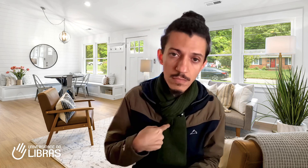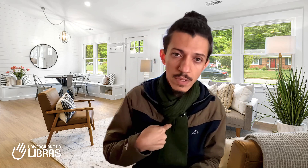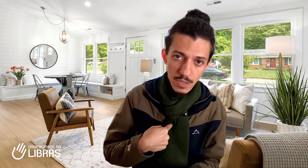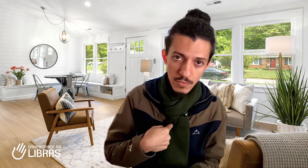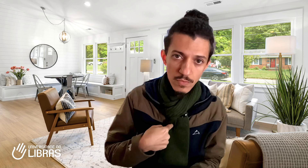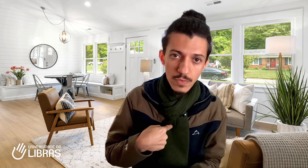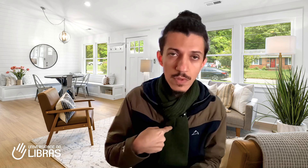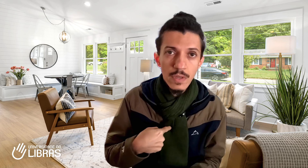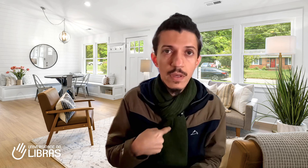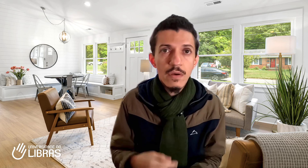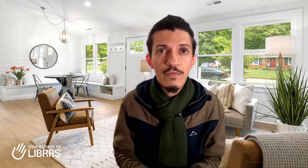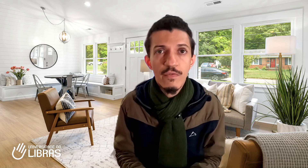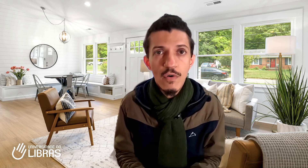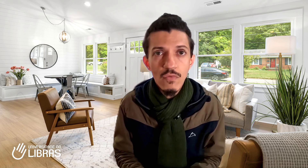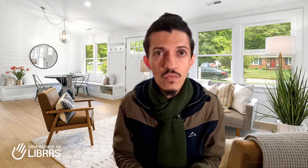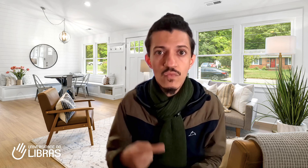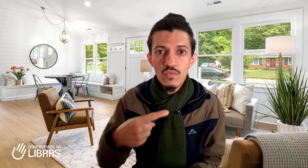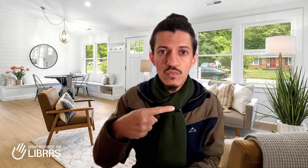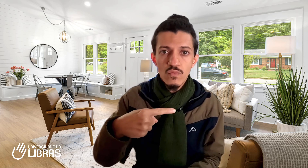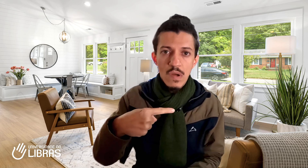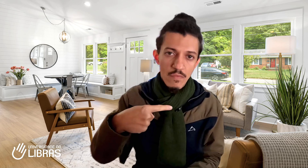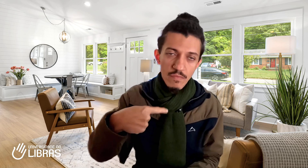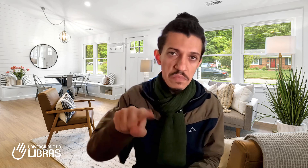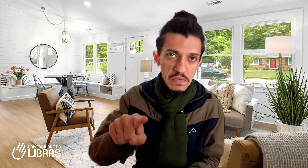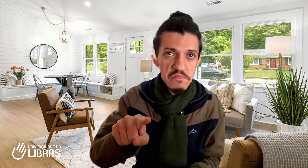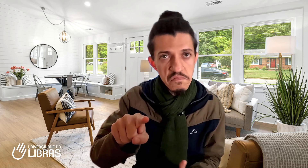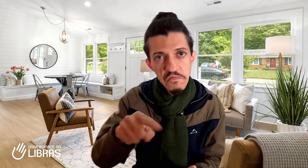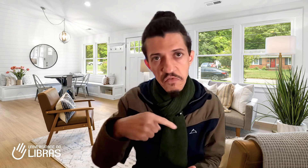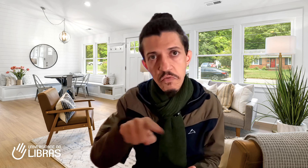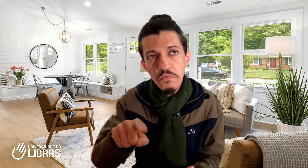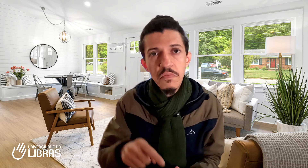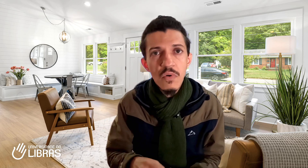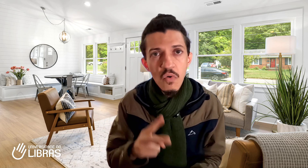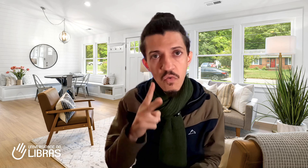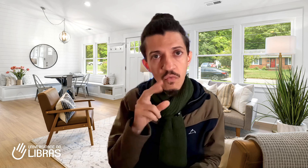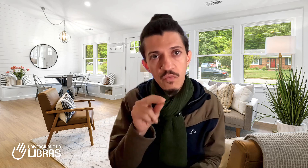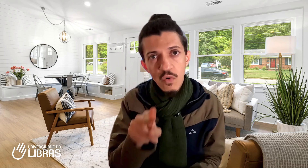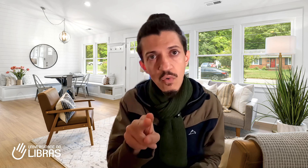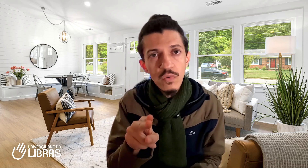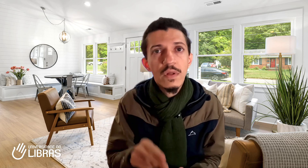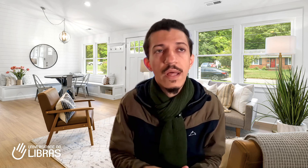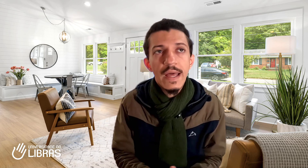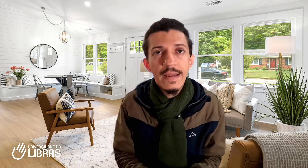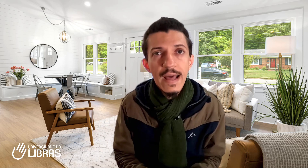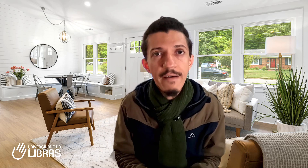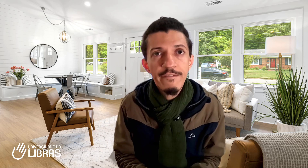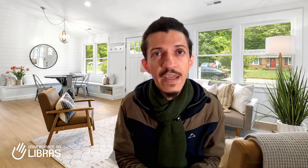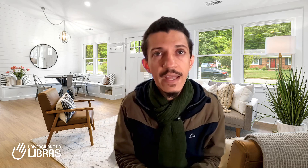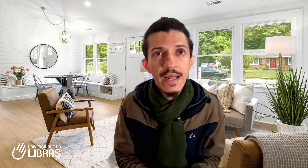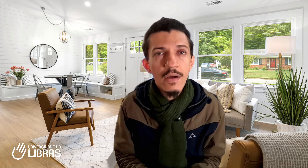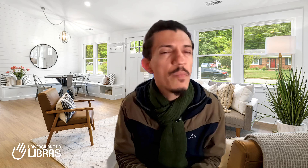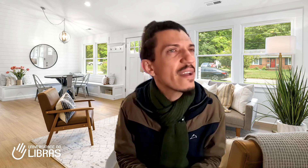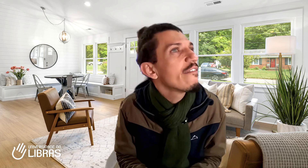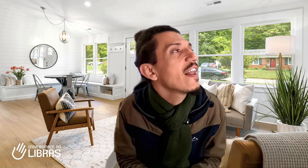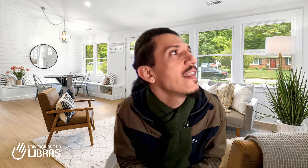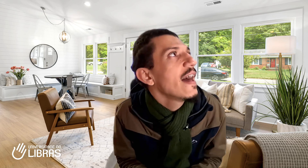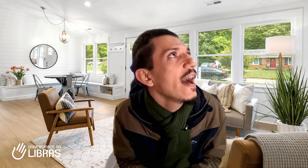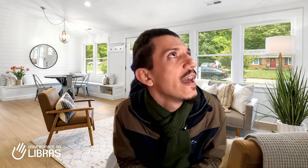eu, vou, vou, vou, na feira. Como é que fala na em